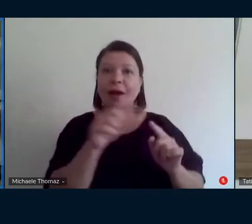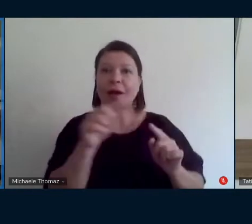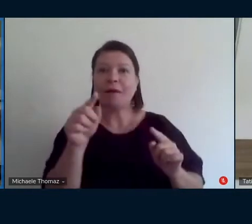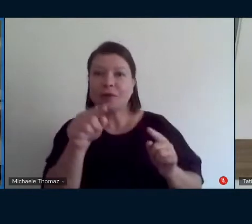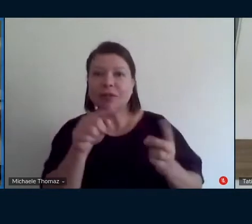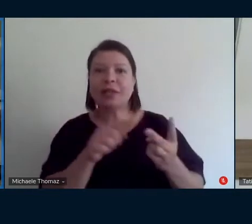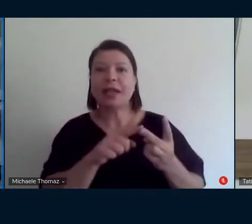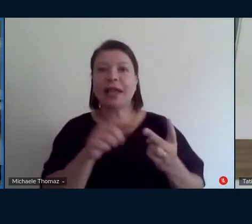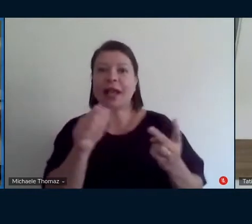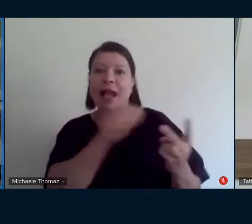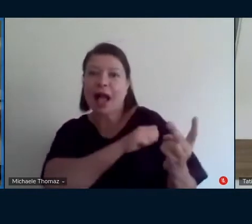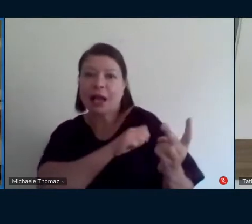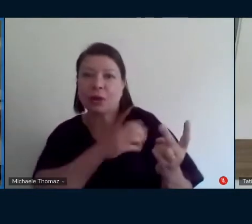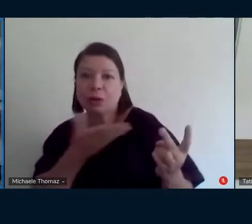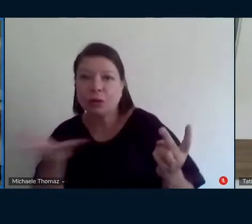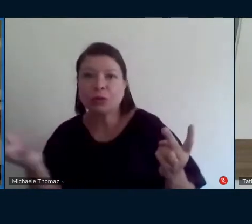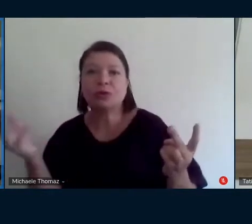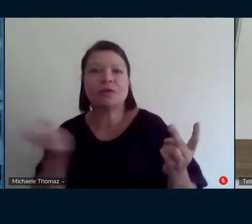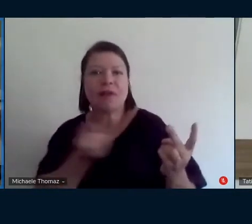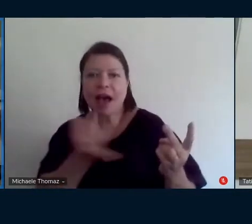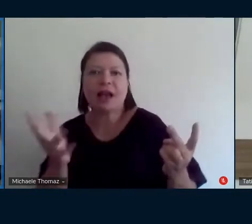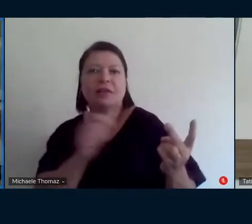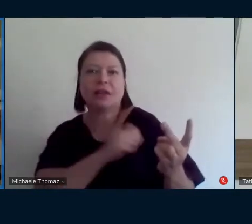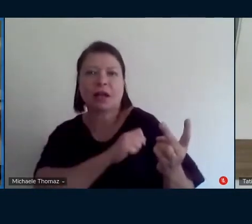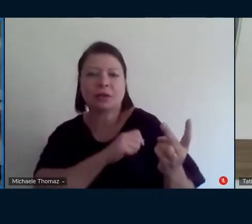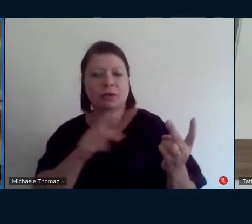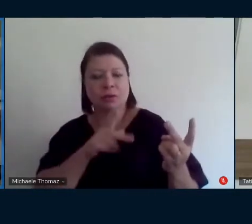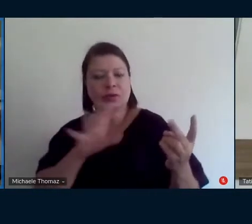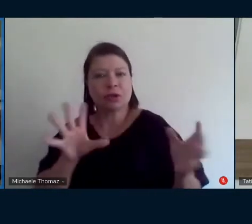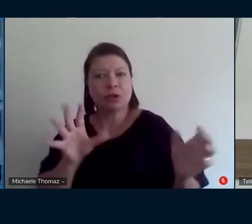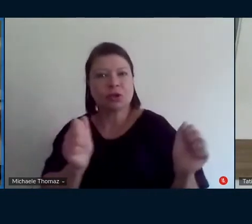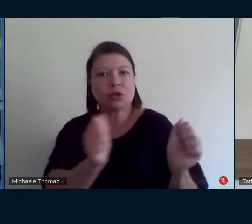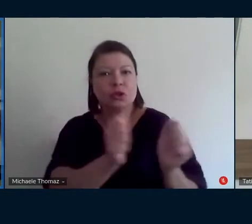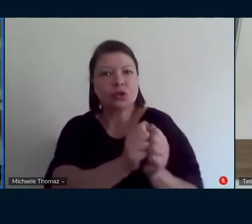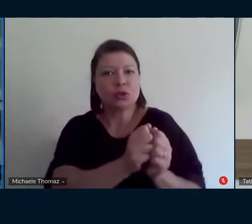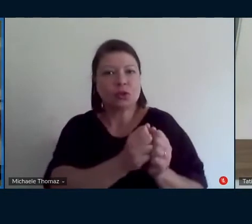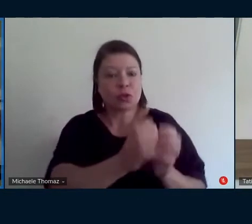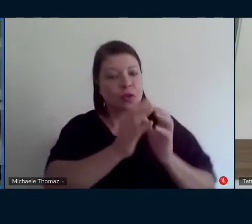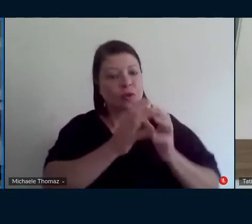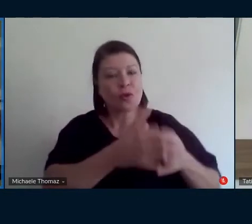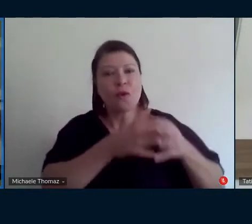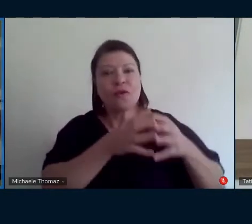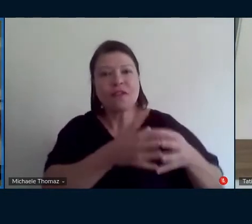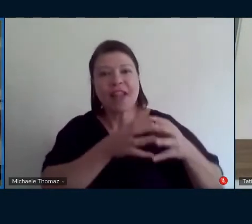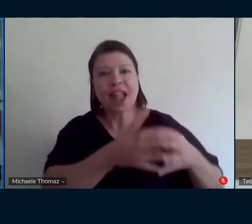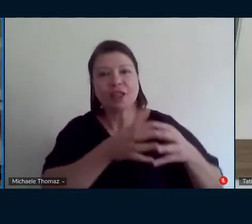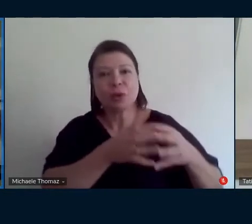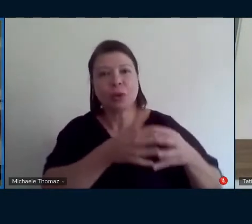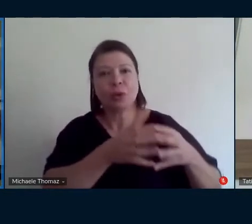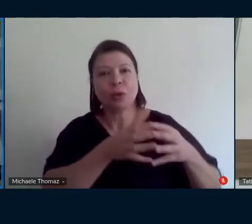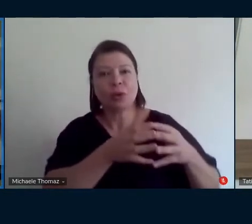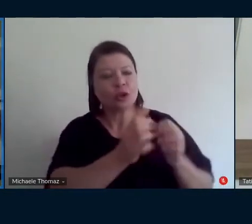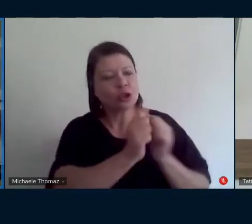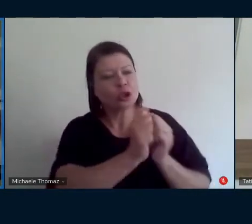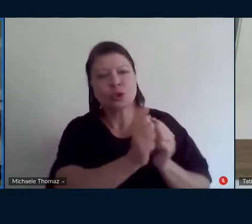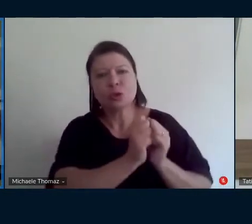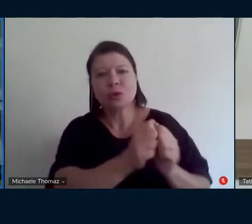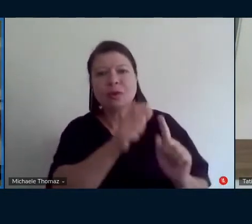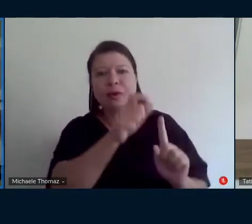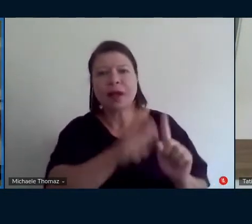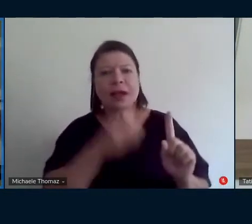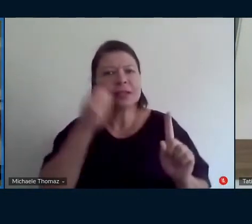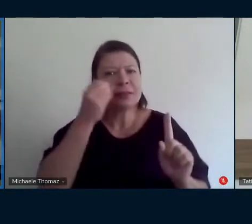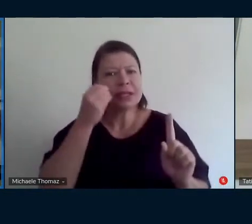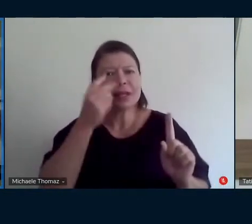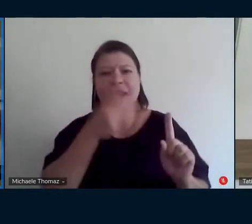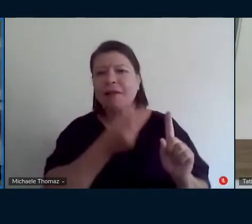e a lembrança da vivência do tempo vivido com ela vai ser para o resto da vida se a gente